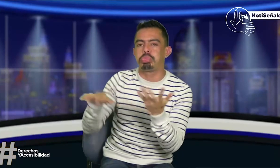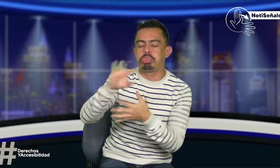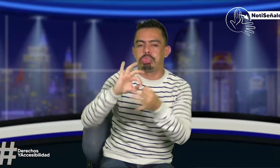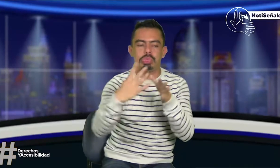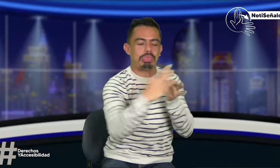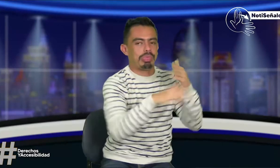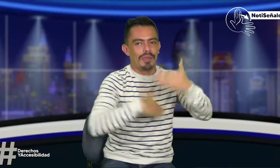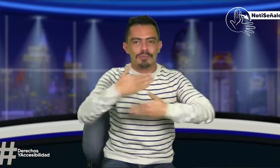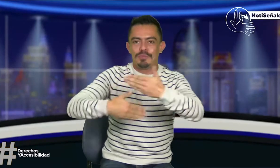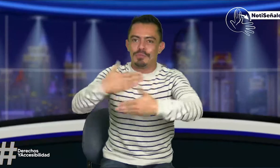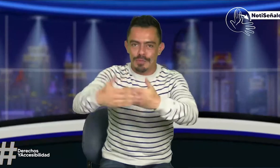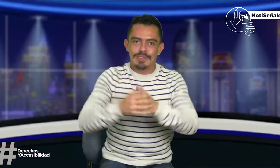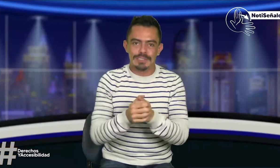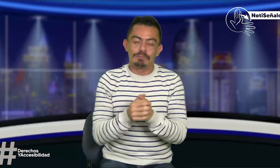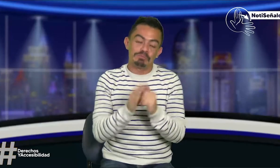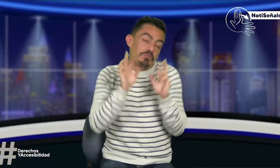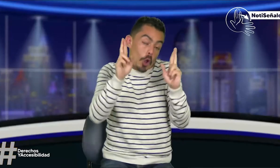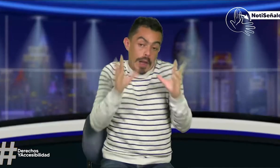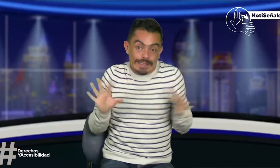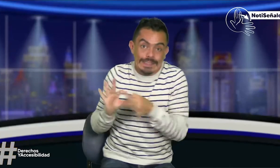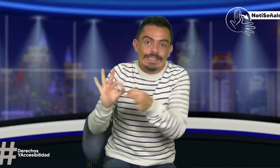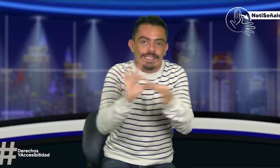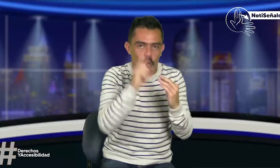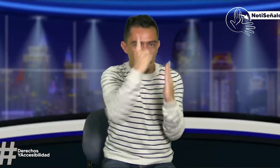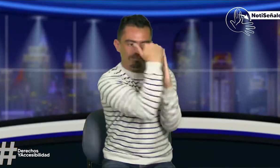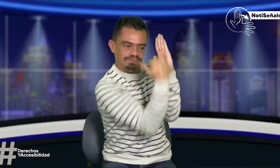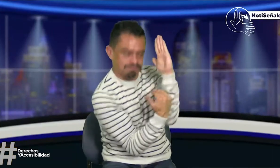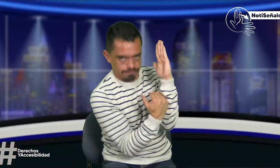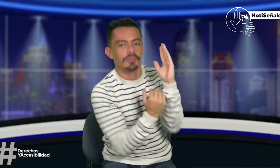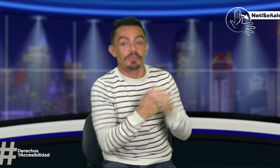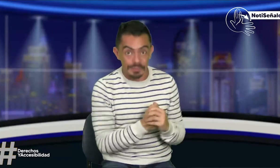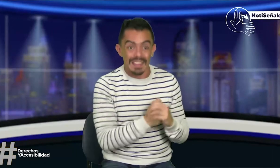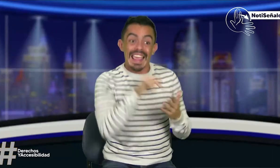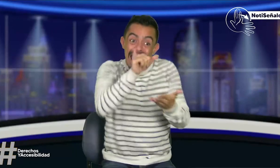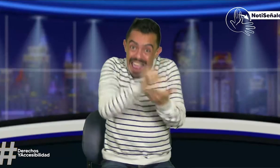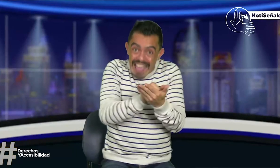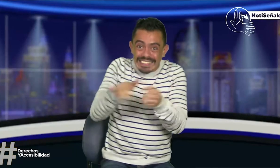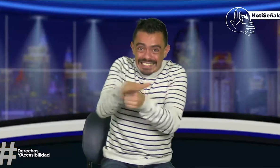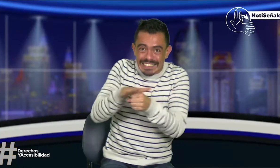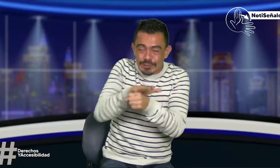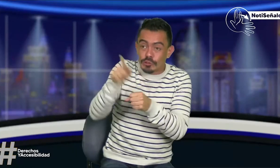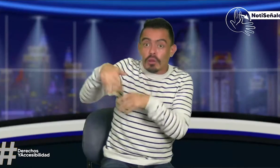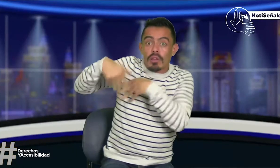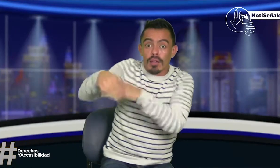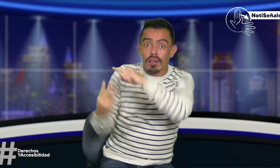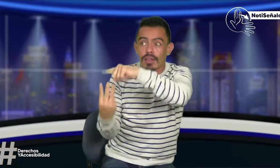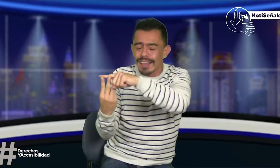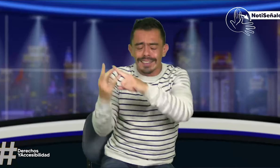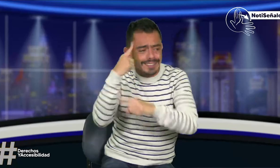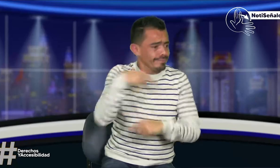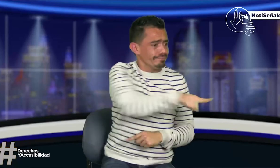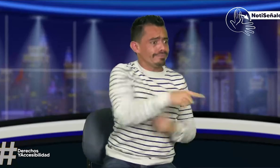salud, está el trabajo. Y pues bueno, es un proceso también que se hace poco a poco, pero es importante que todo esto esté unido.